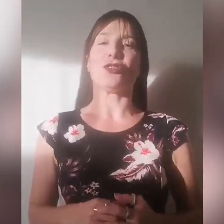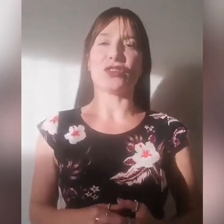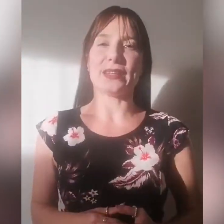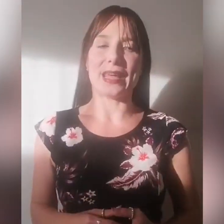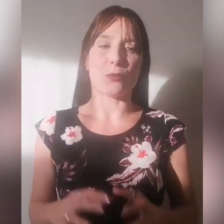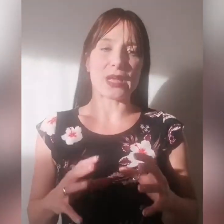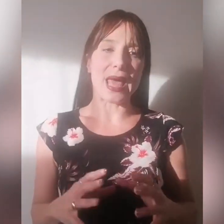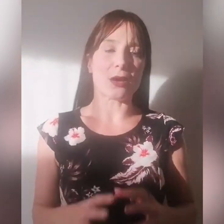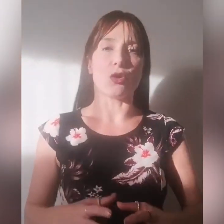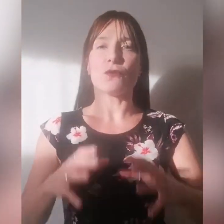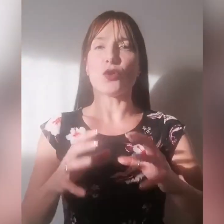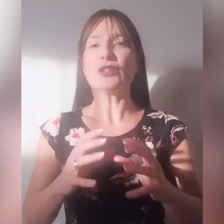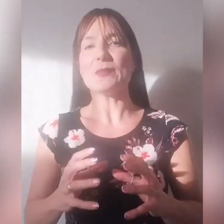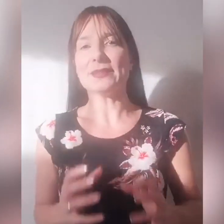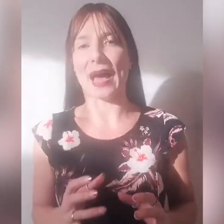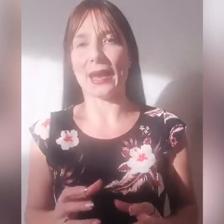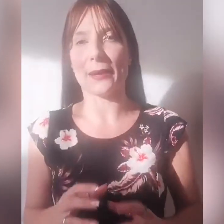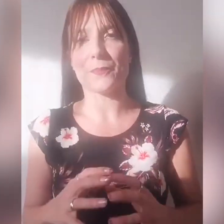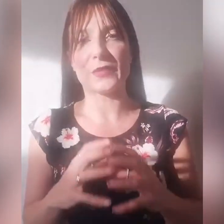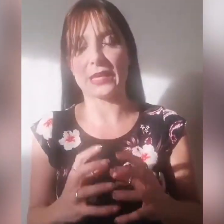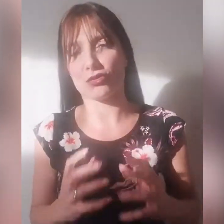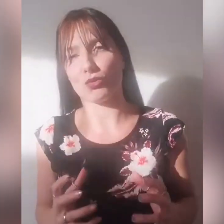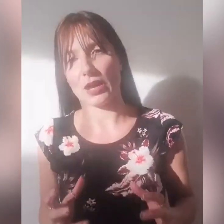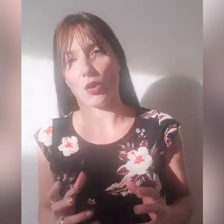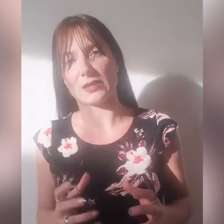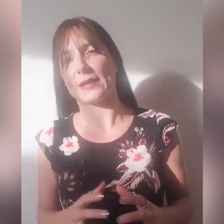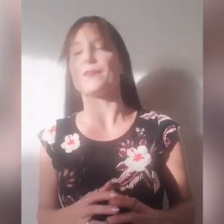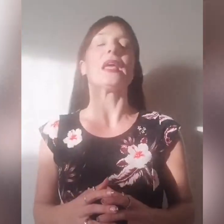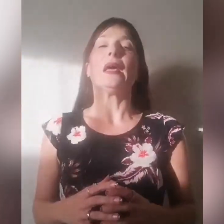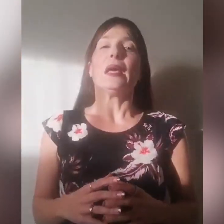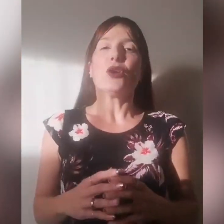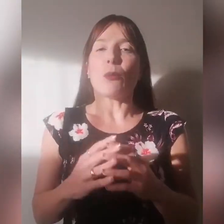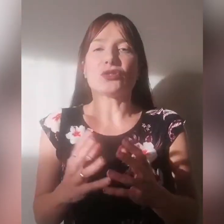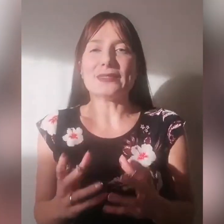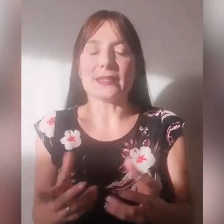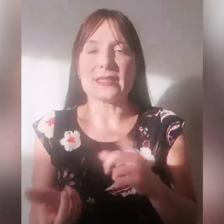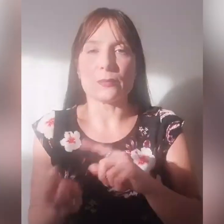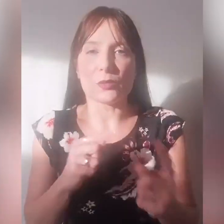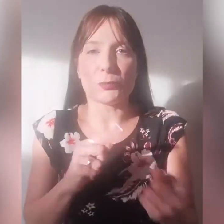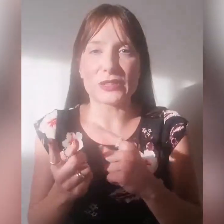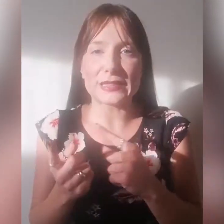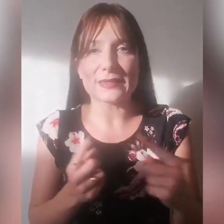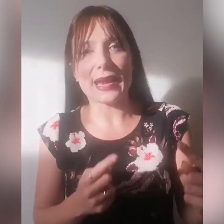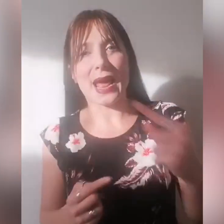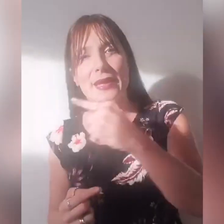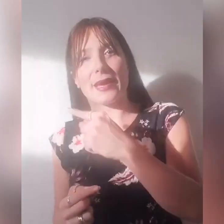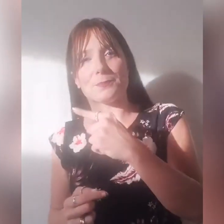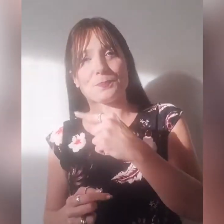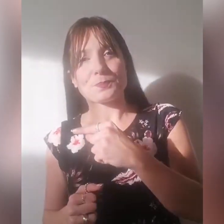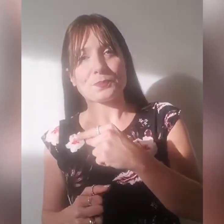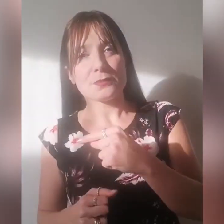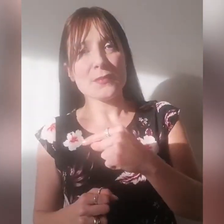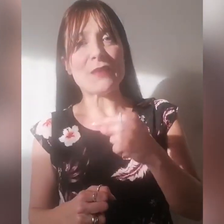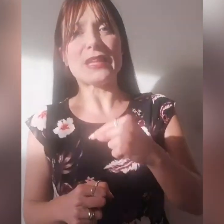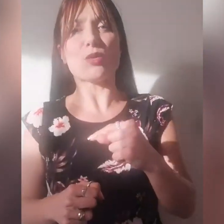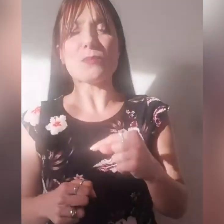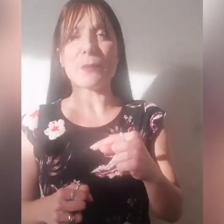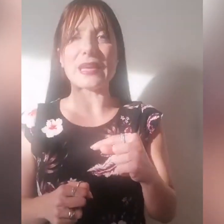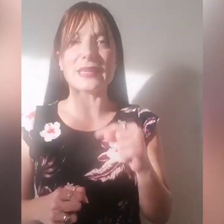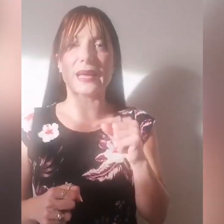Angeli e demoni, ecco fondamentale dirci una cosa, io amo tantissimo, potete andare anche a vedere una mia predica